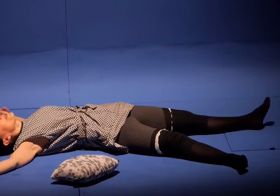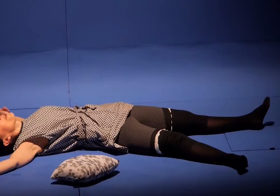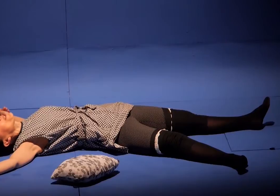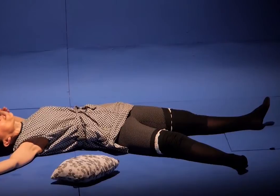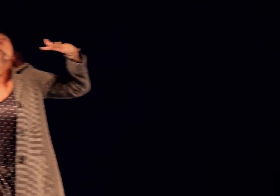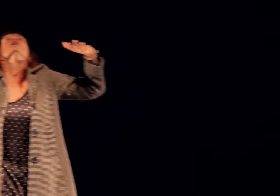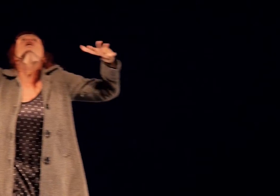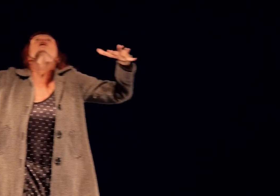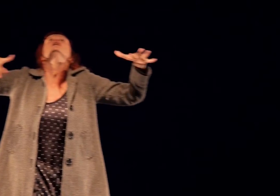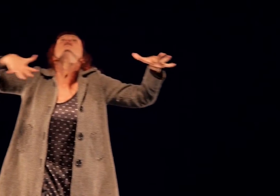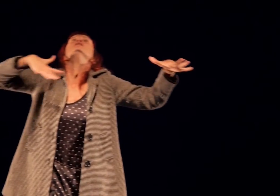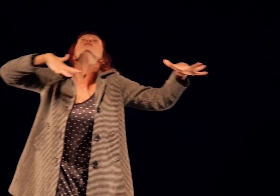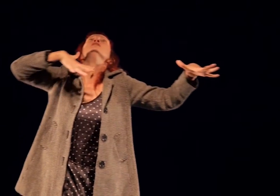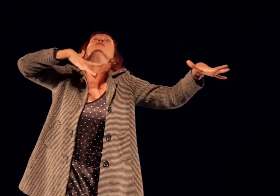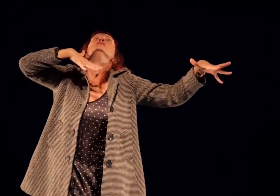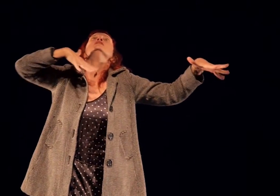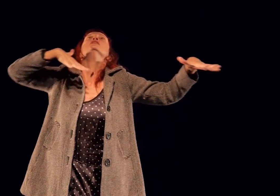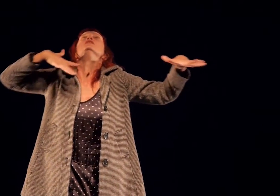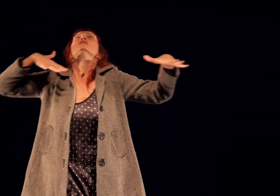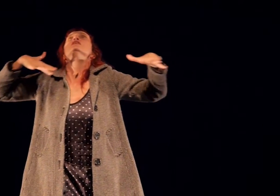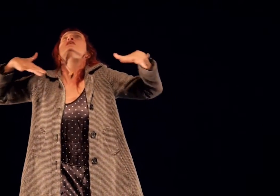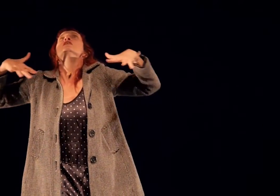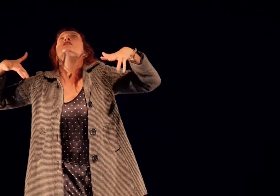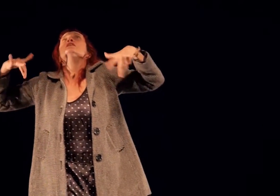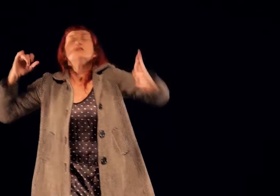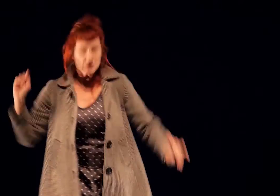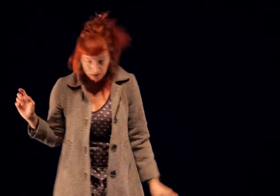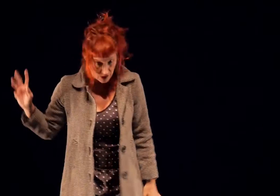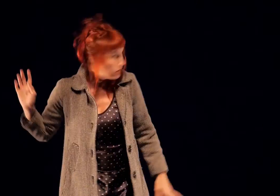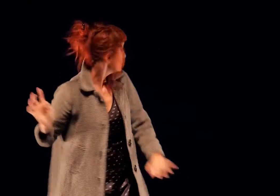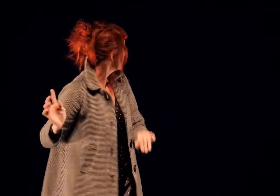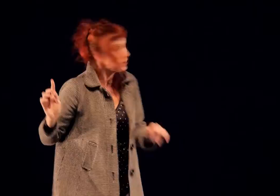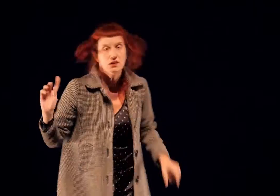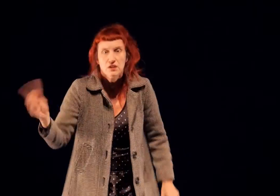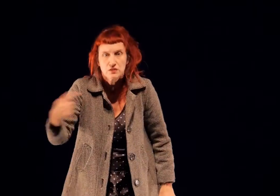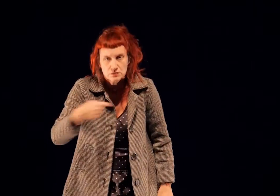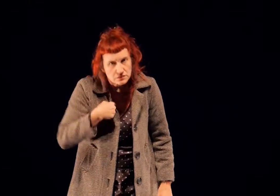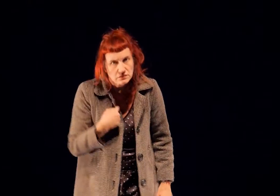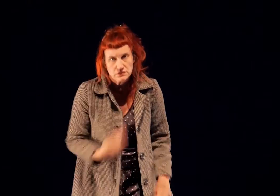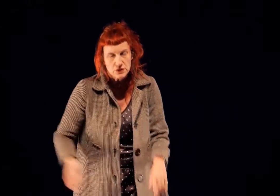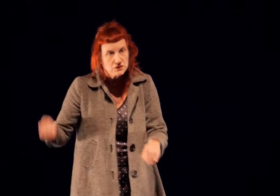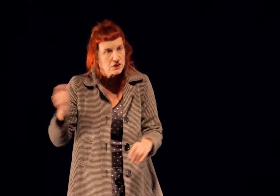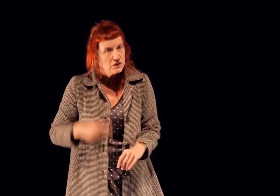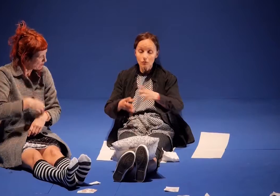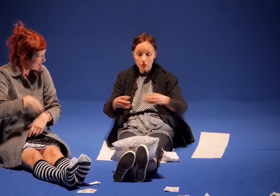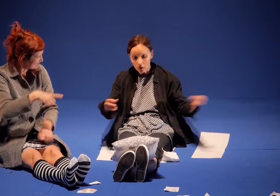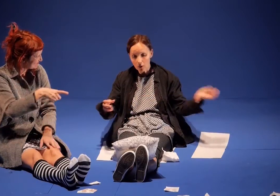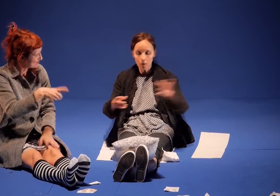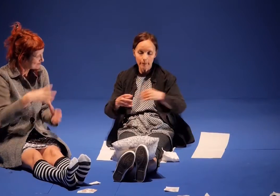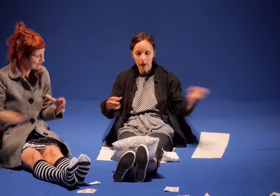et la langue des signes, le point commun qu'on a, Géraldine Berger et moi, c'est-à Géraldine qui signe et moi qui parle, le point commun qu'on